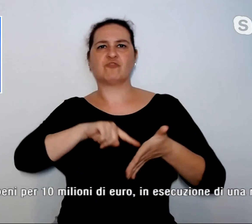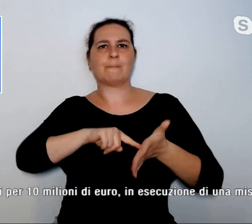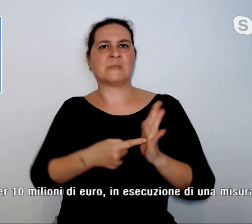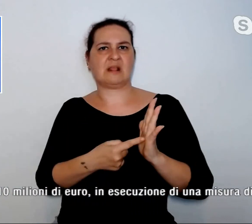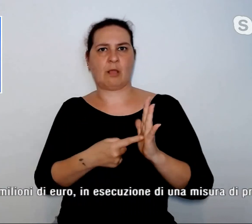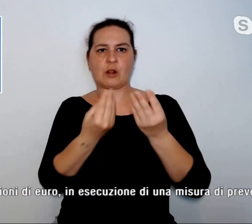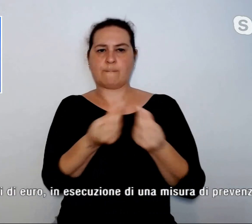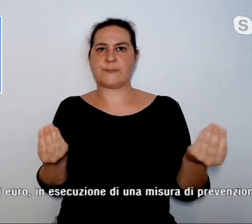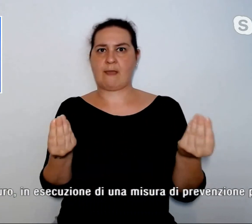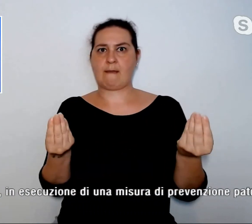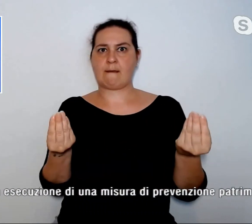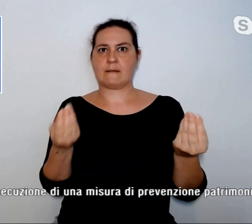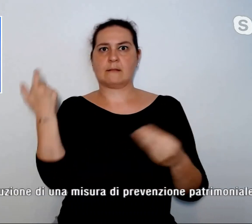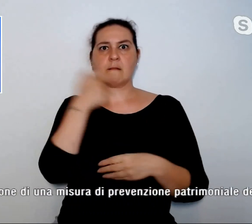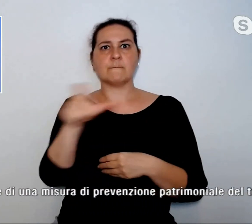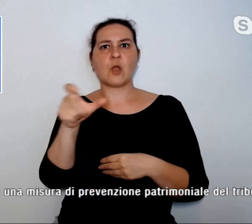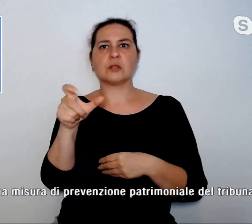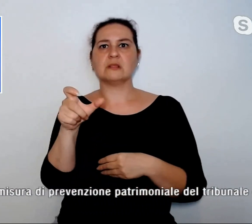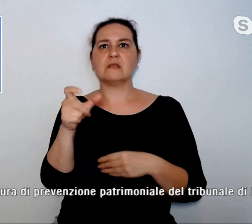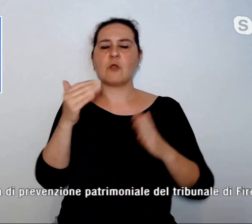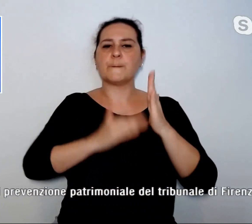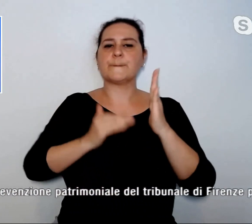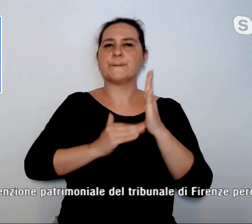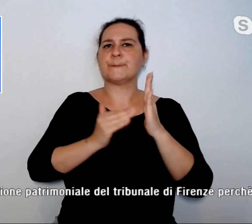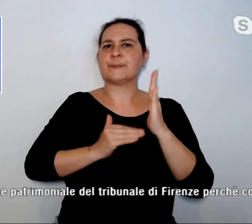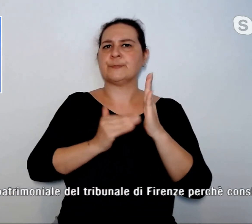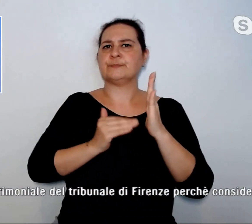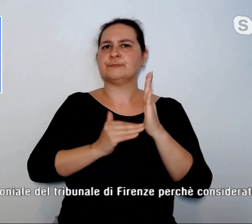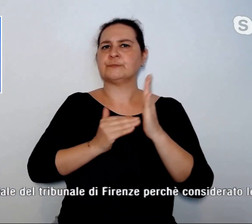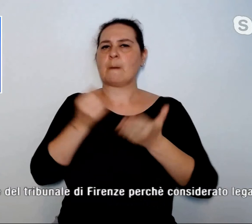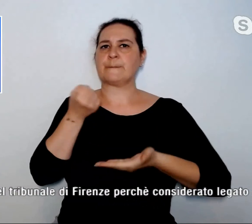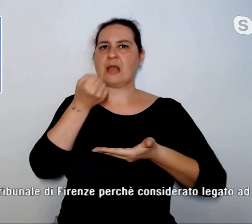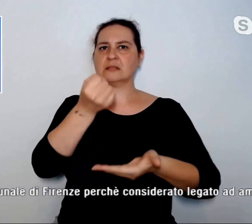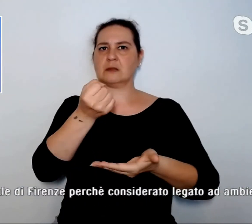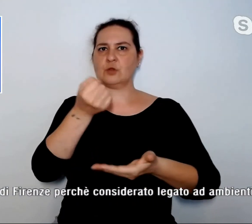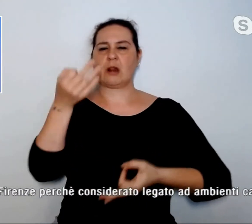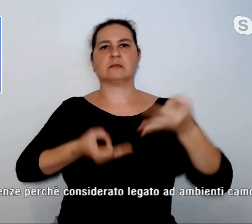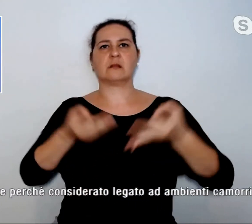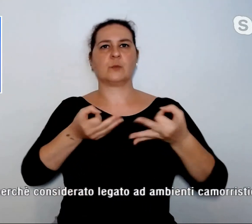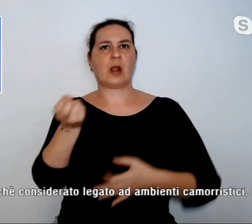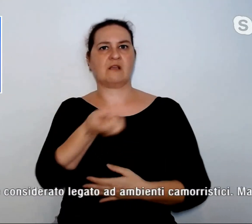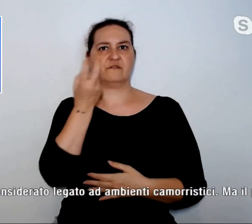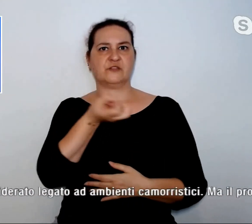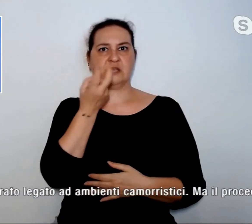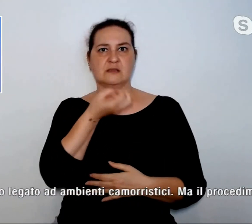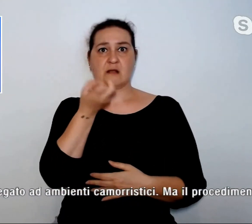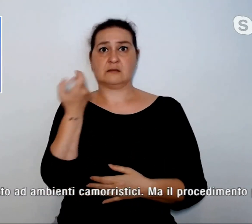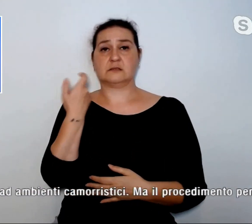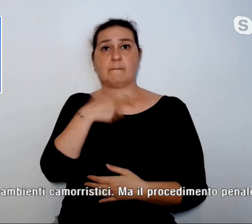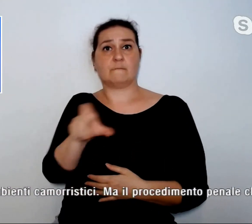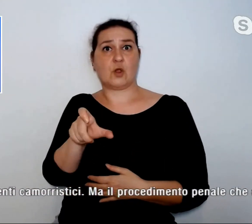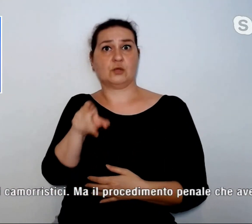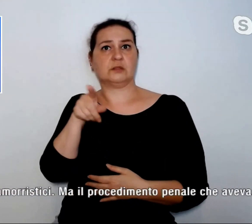in esecuzione di una misura di prevenzione patrimoniale del Tribunale di Firenze, perché è considerato legato ad